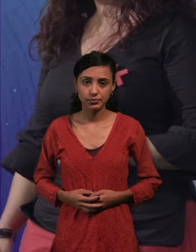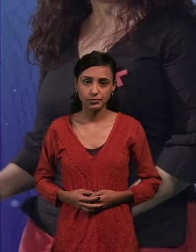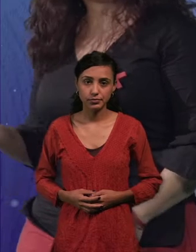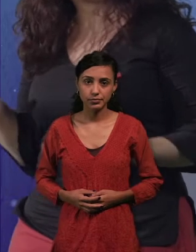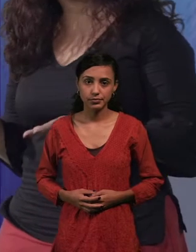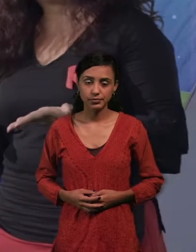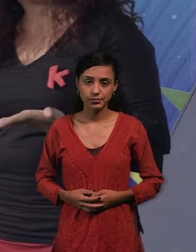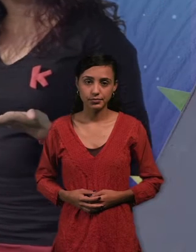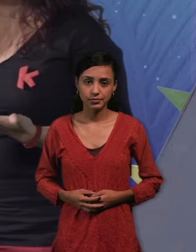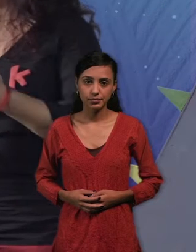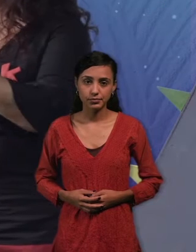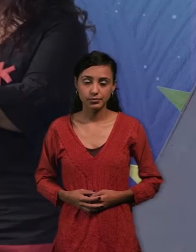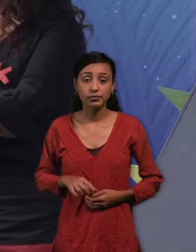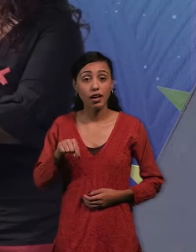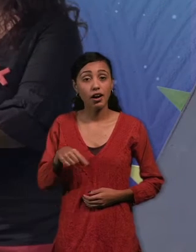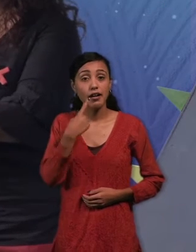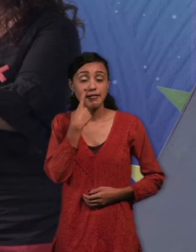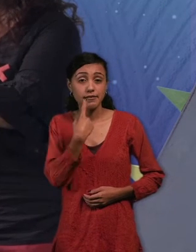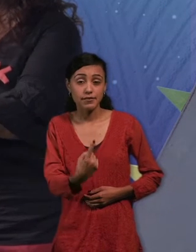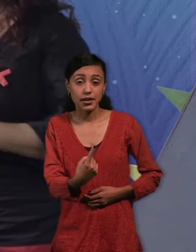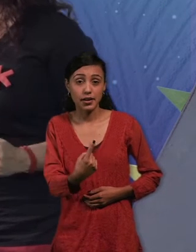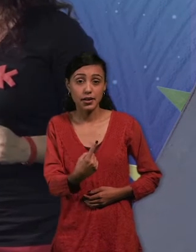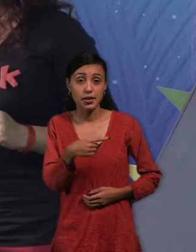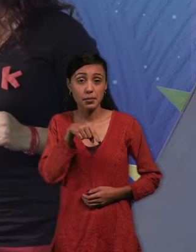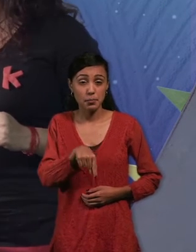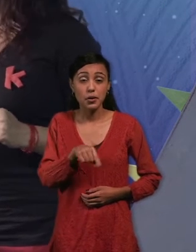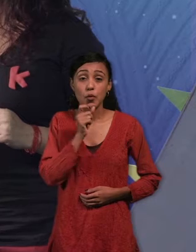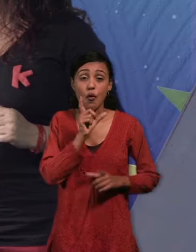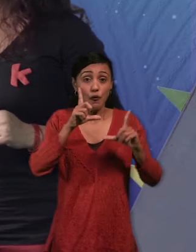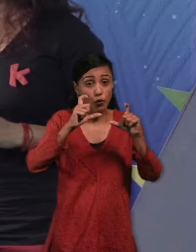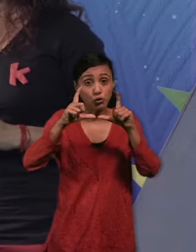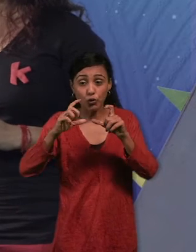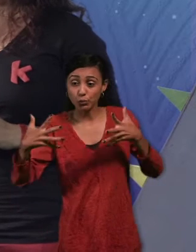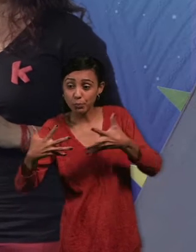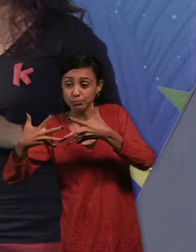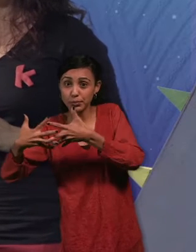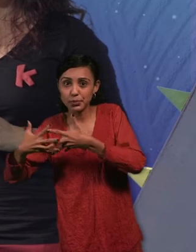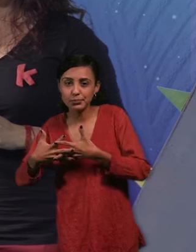Y vamos a observar que cuando montamos esas fotos uno de atrás de la otra, tenemos este efecto.